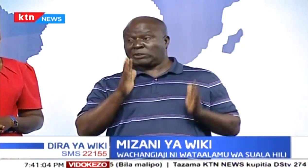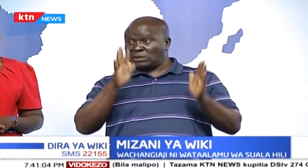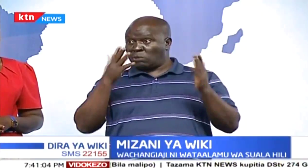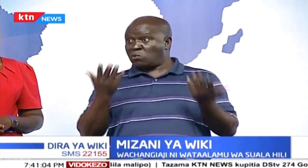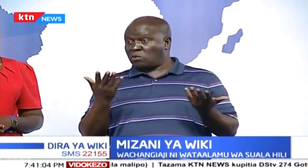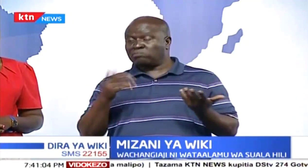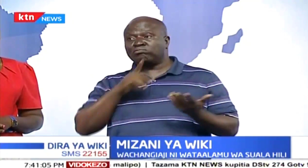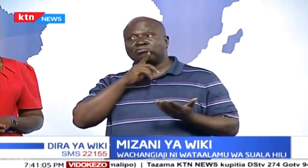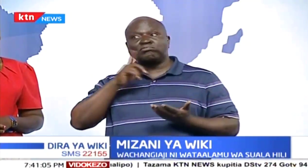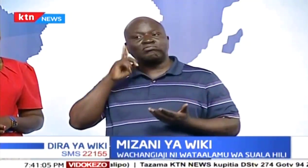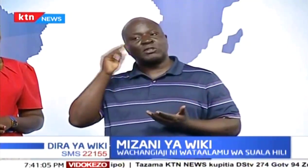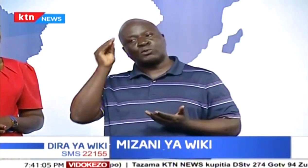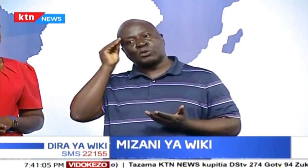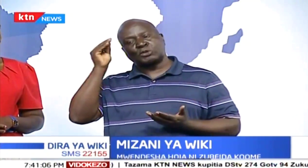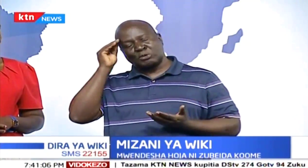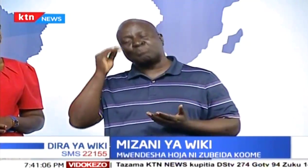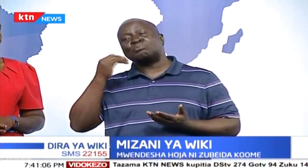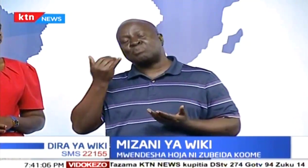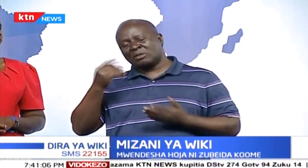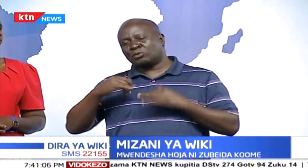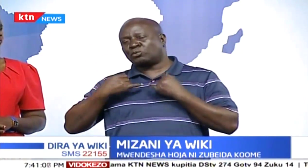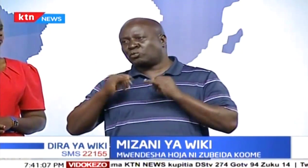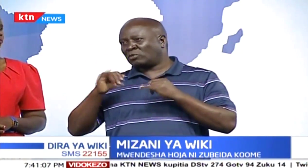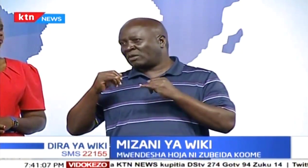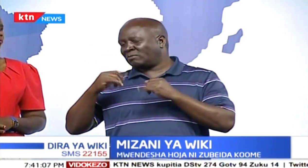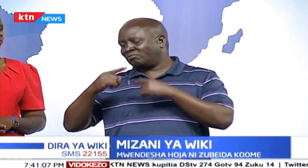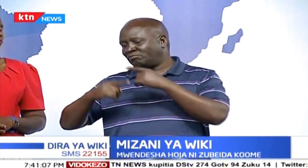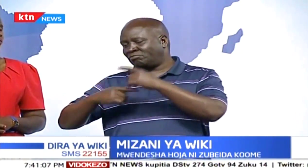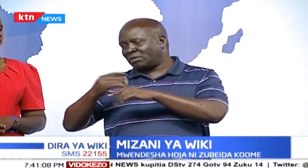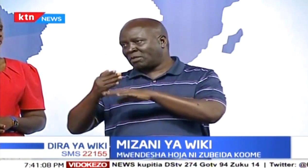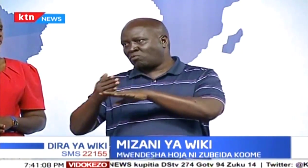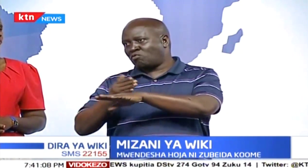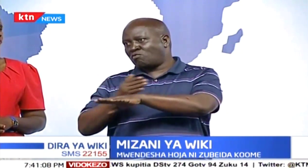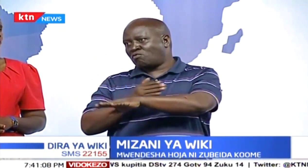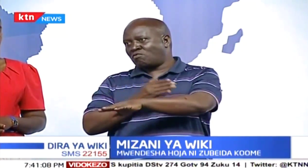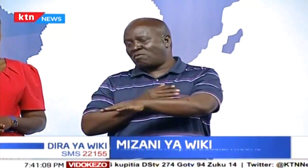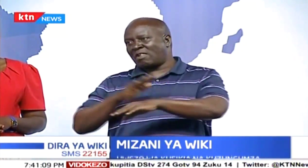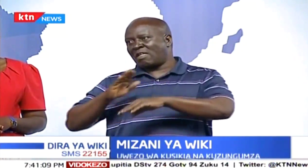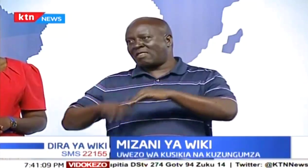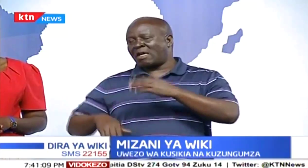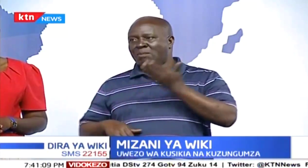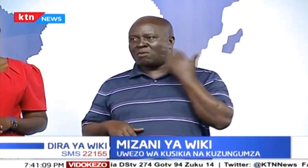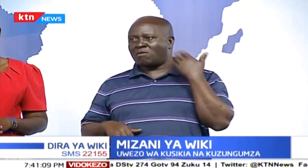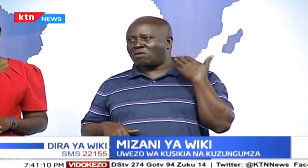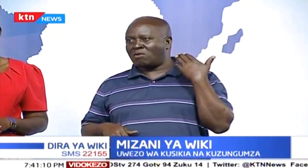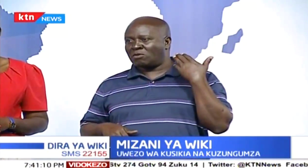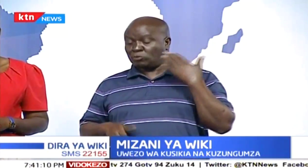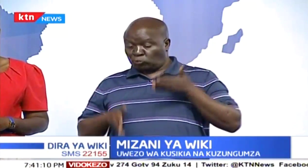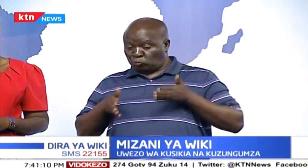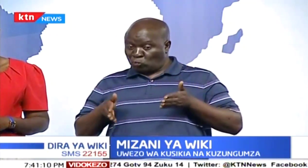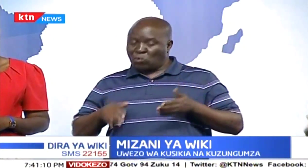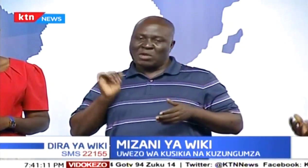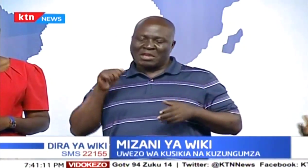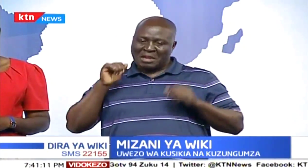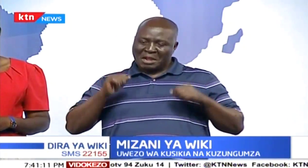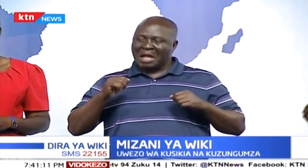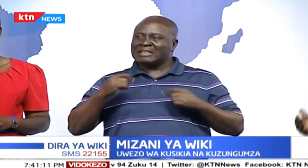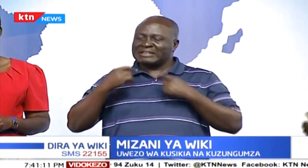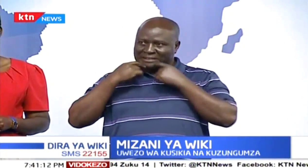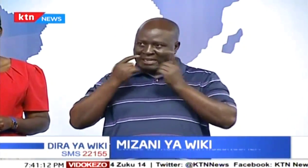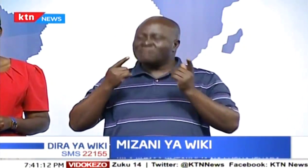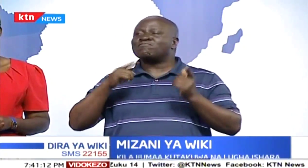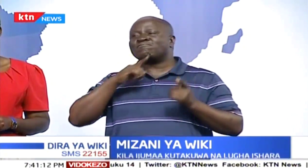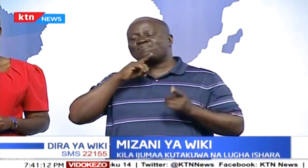biyashara. Kwa hizi mambo zote, tunauliza jee, mtu ambaya kwa naulemavu wakutosikia. Anaezaje